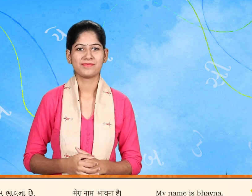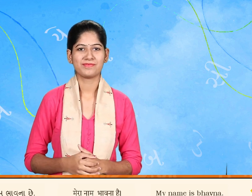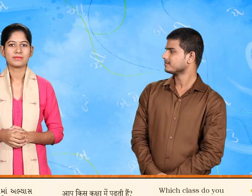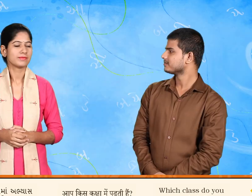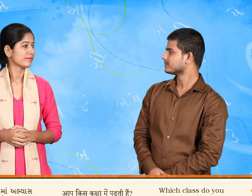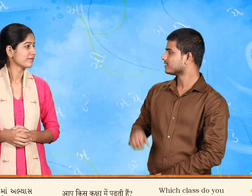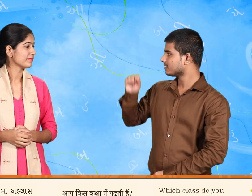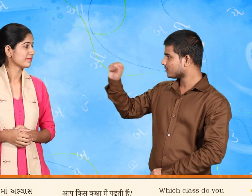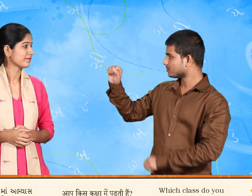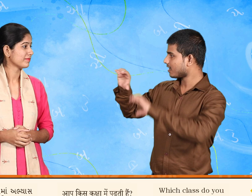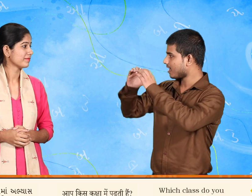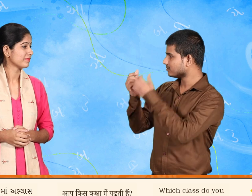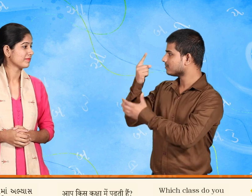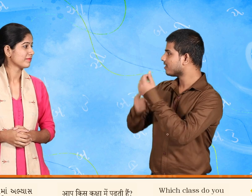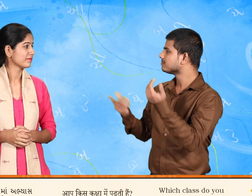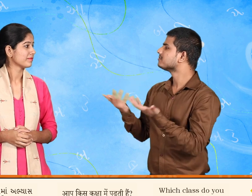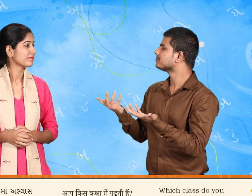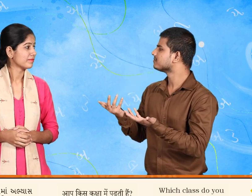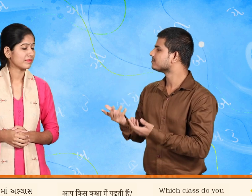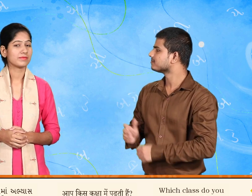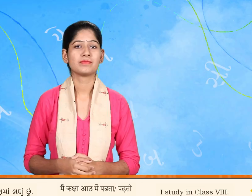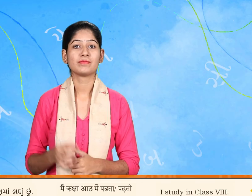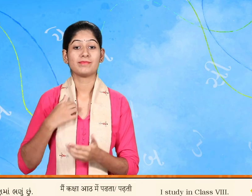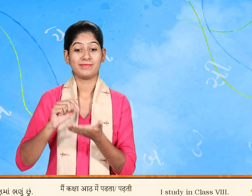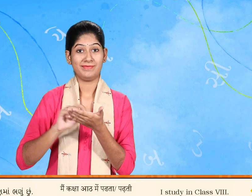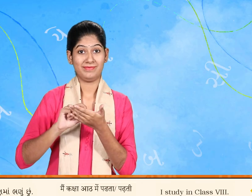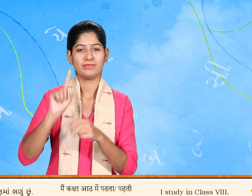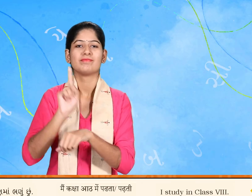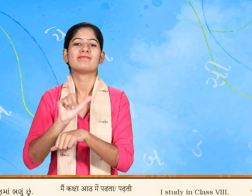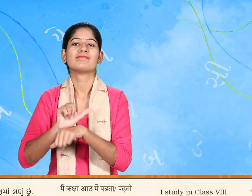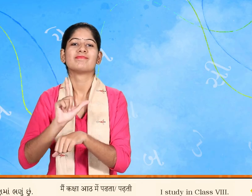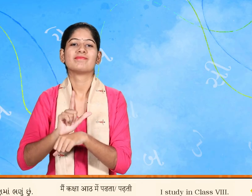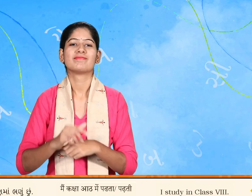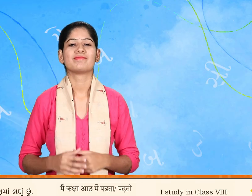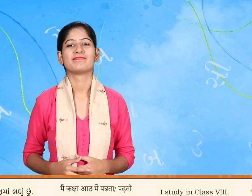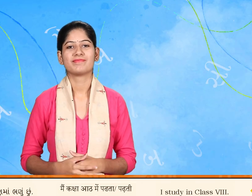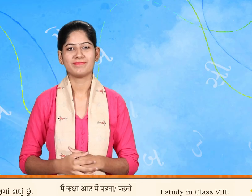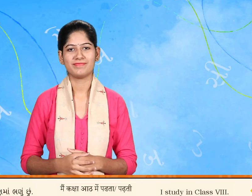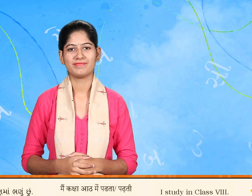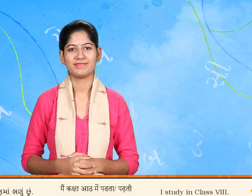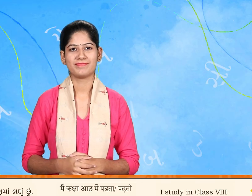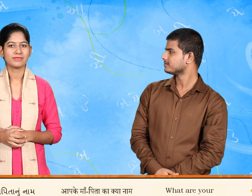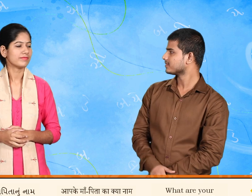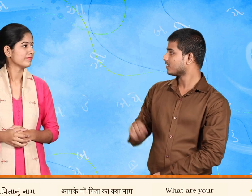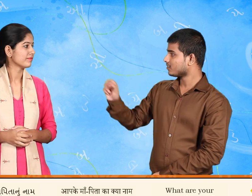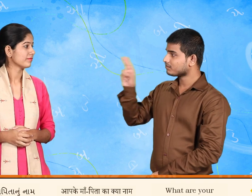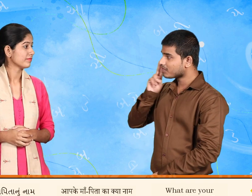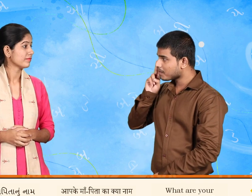તમે કયા વર્ગમાં અભ્યાસ કરો છો હું આઠમા ધોરણમા ભણું છું તમારા માતા